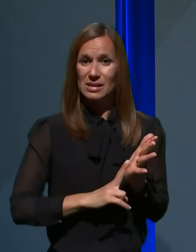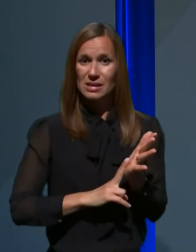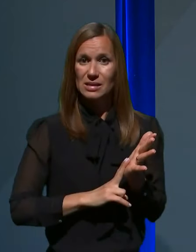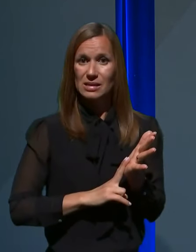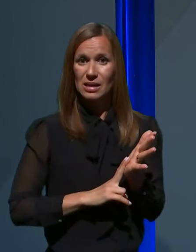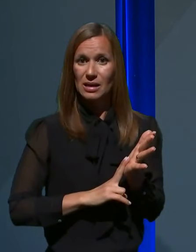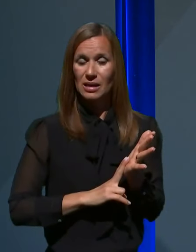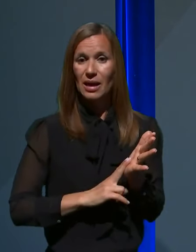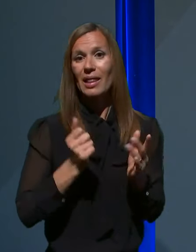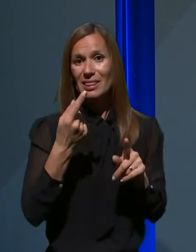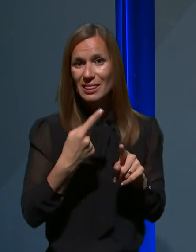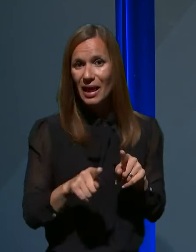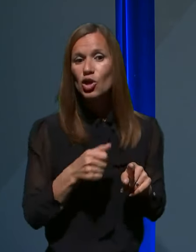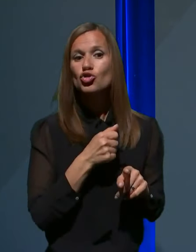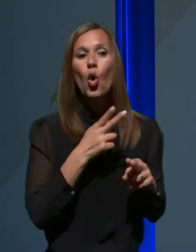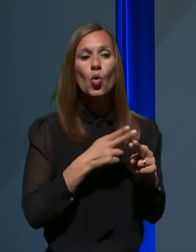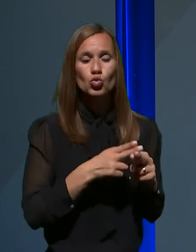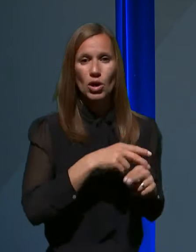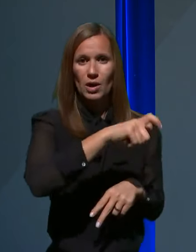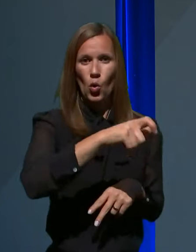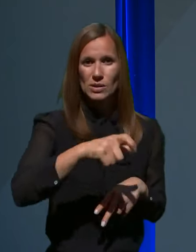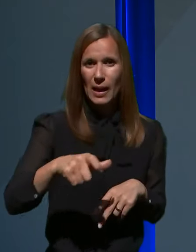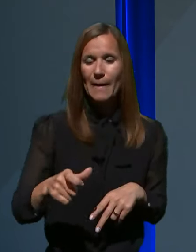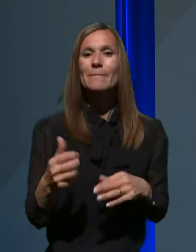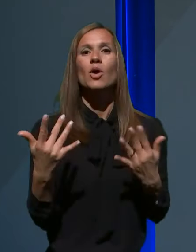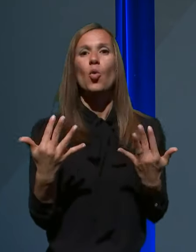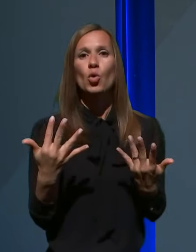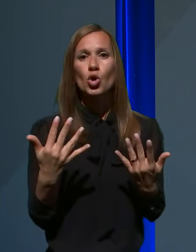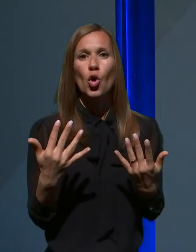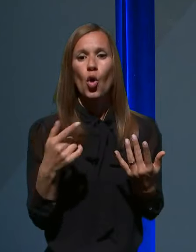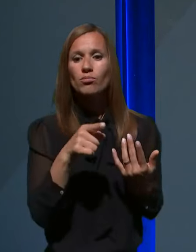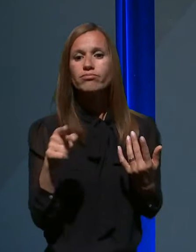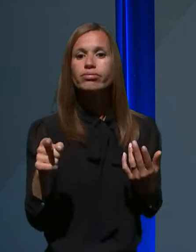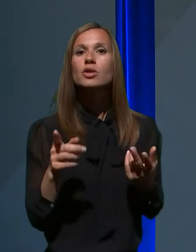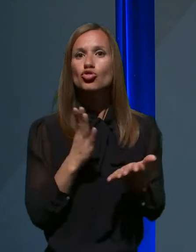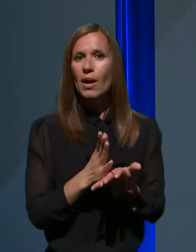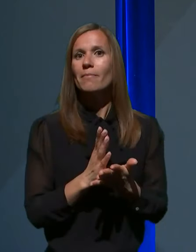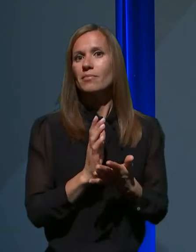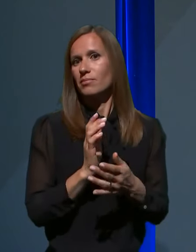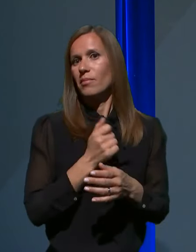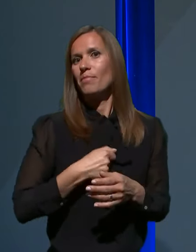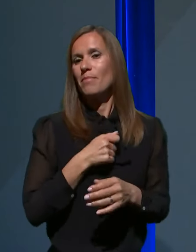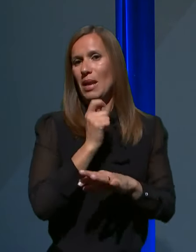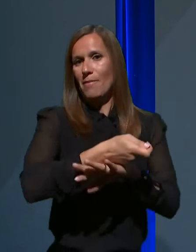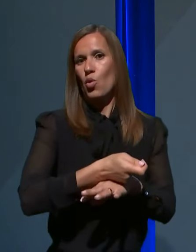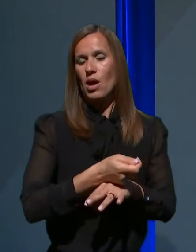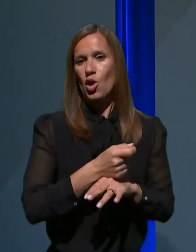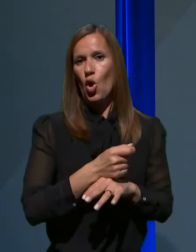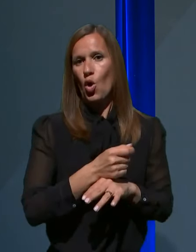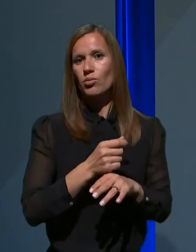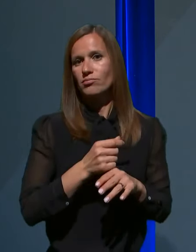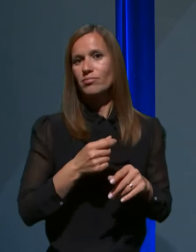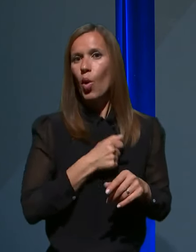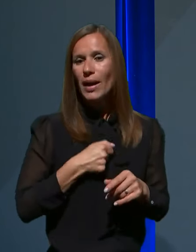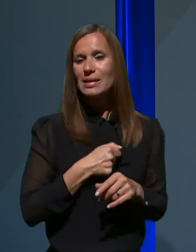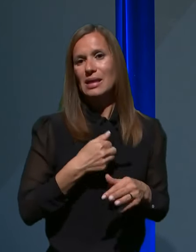nek delež okuženih vseb, koliko bi jih lahko preboljelo in tako naprej. In to je potem tudi ključno pri